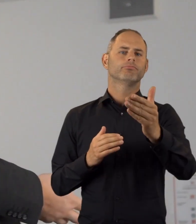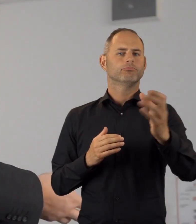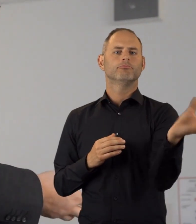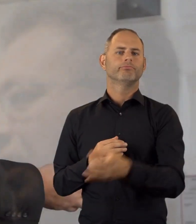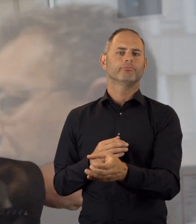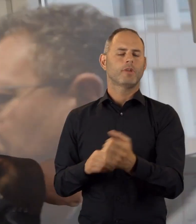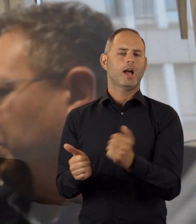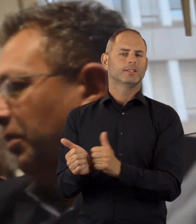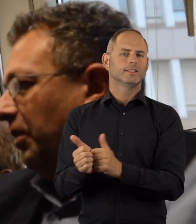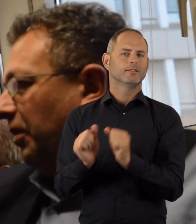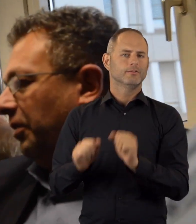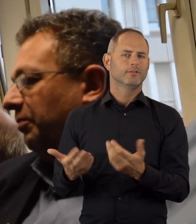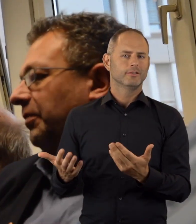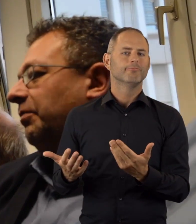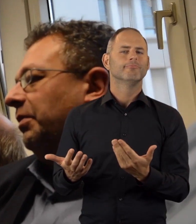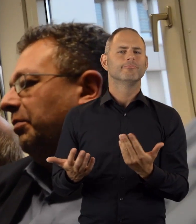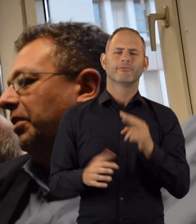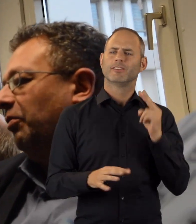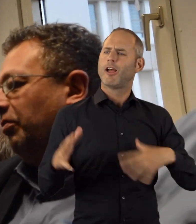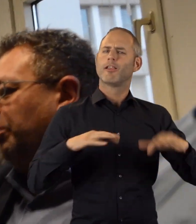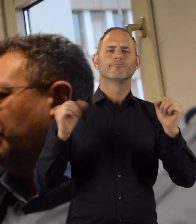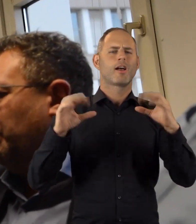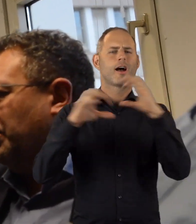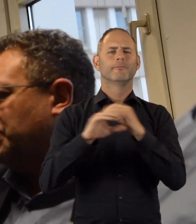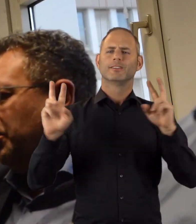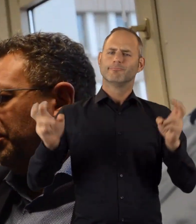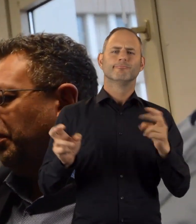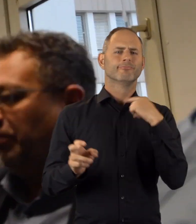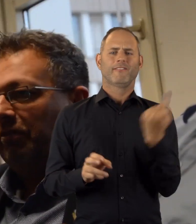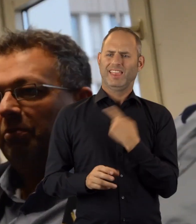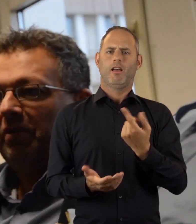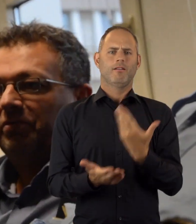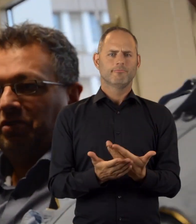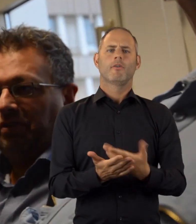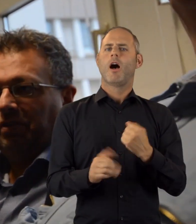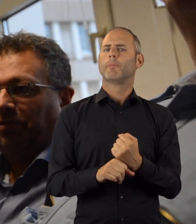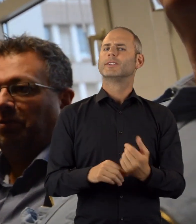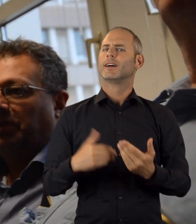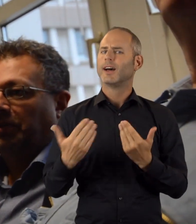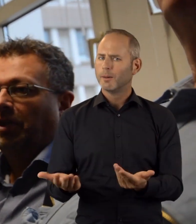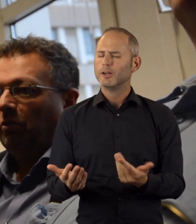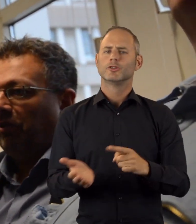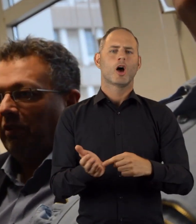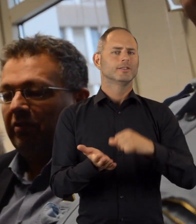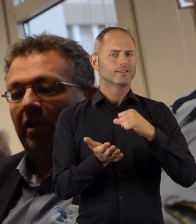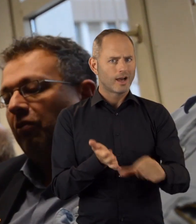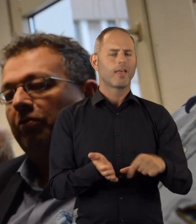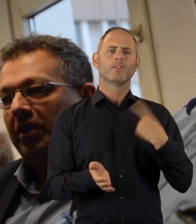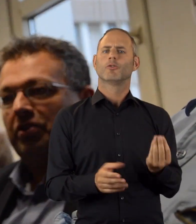Assistenzen geschaffen werden. So lautete der selbstbewusste Tenor des Abends, wir sind Arbeitgeber, Steuerzahler und tragen dazu